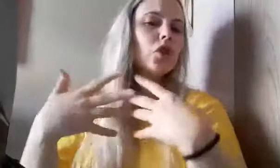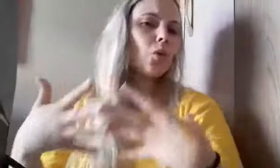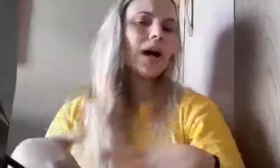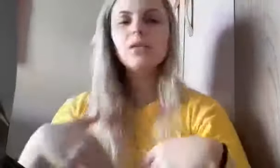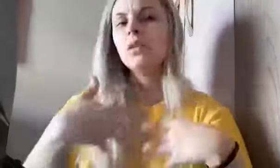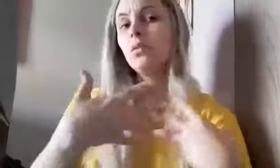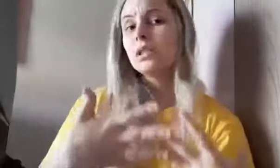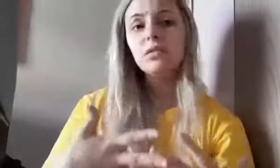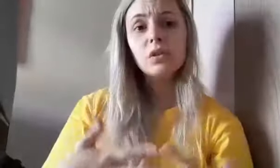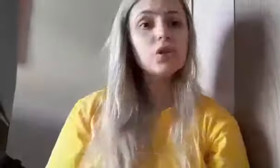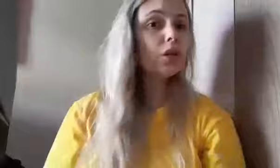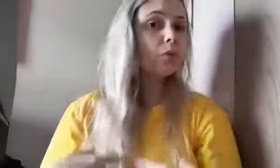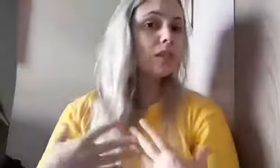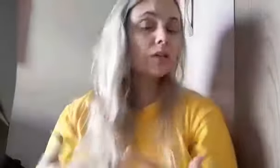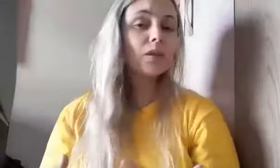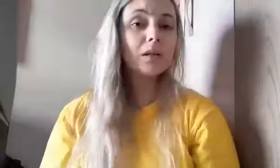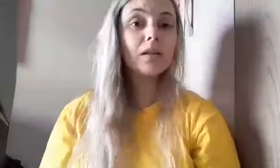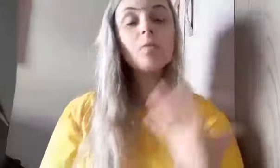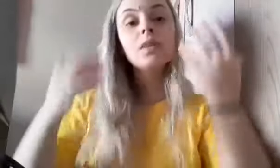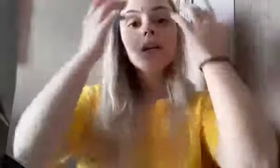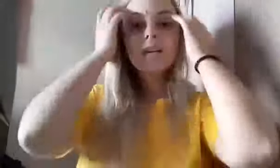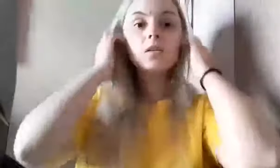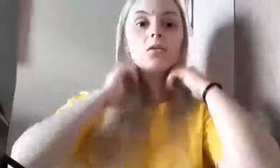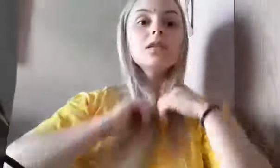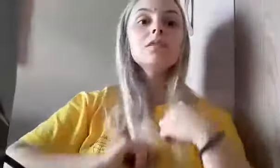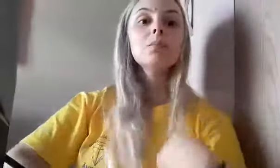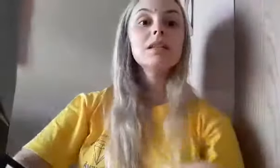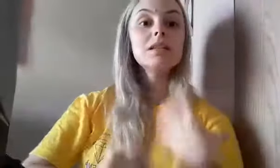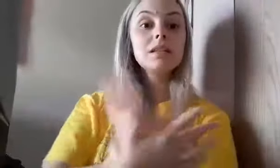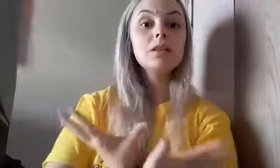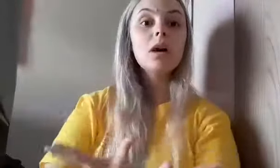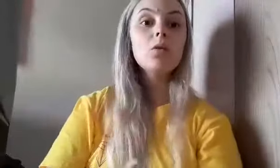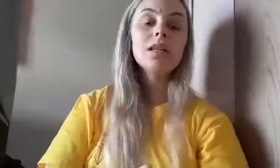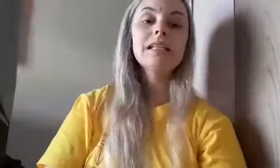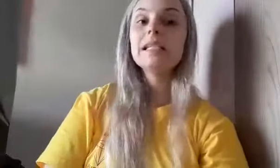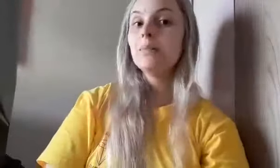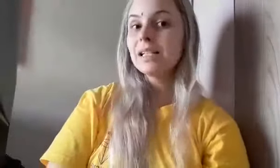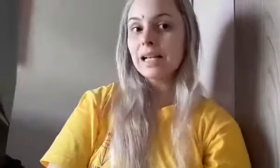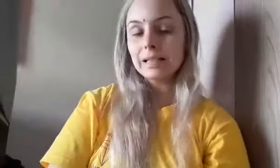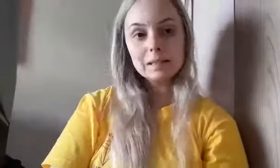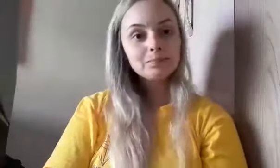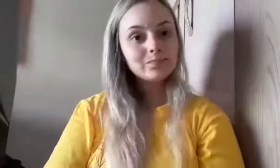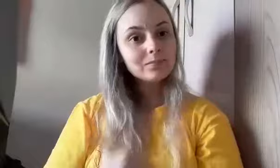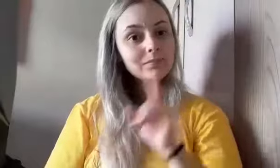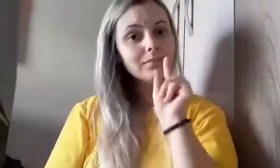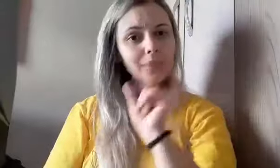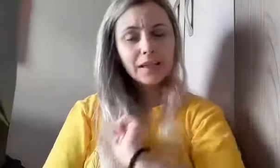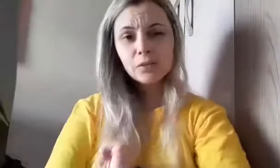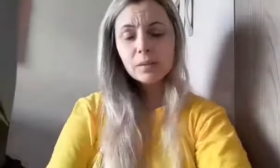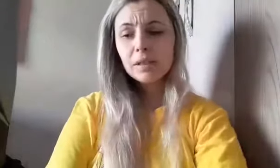G4, da educação infantil, do ensino fundamental, quero que todas as famílias se sintam acolhidas e abraçadas. Quero saber